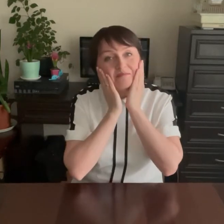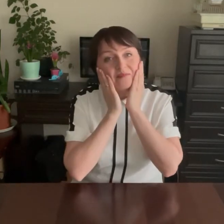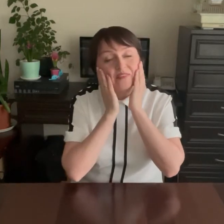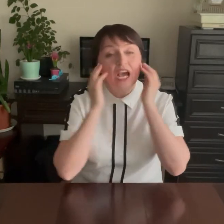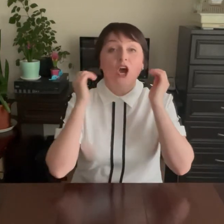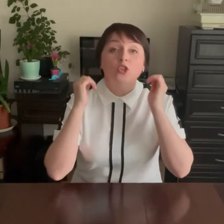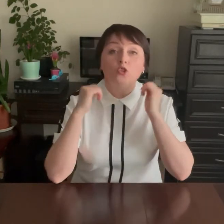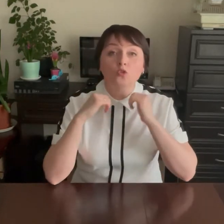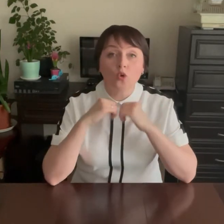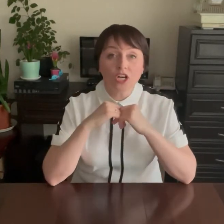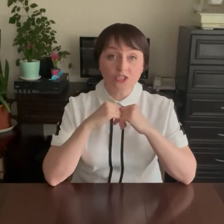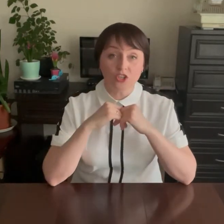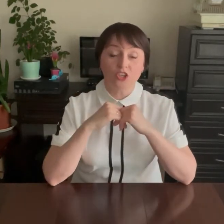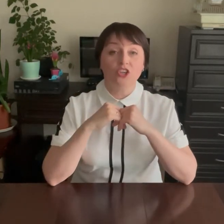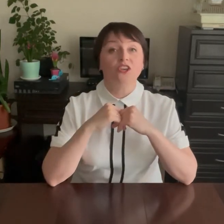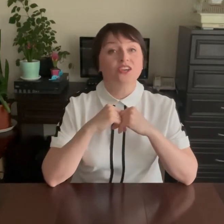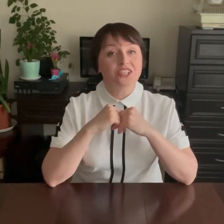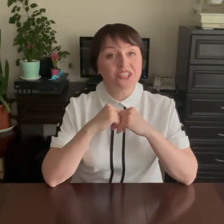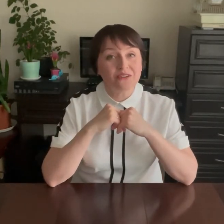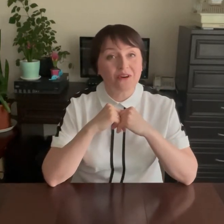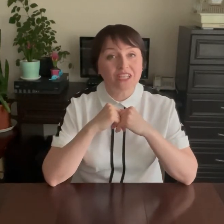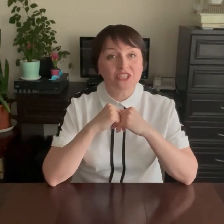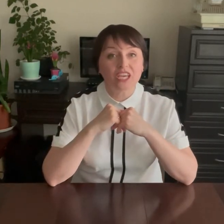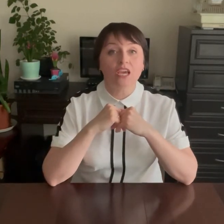Толстенькие щёчки!